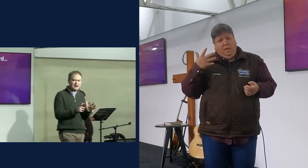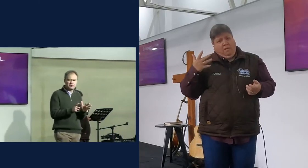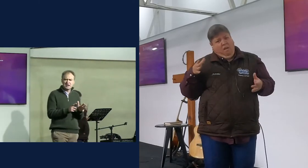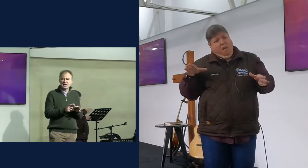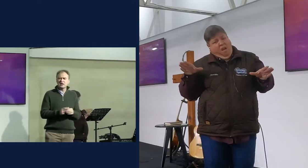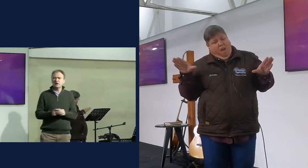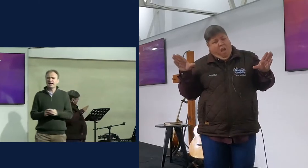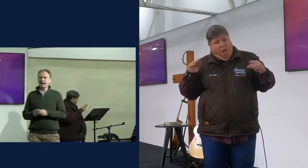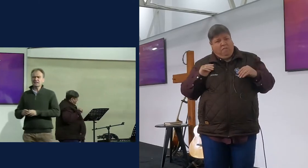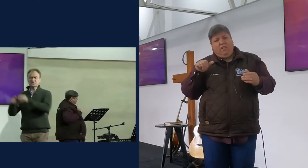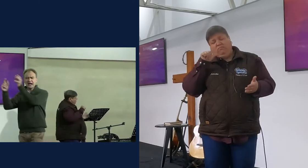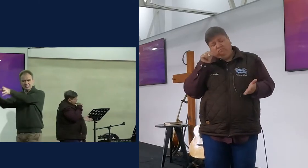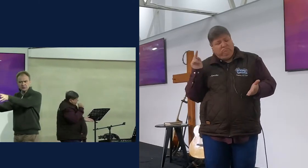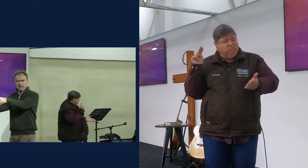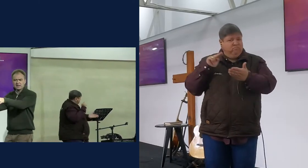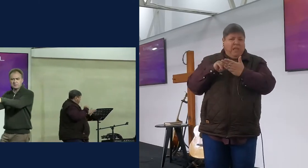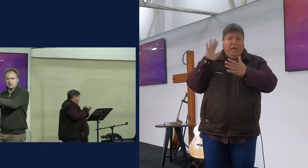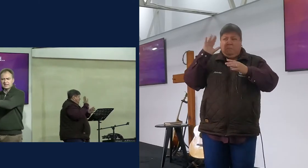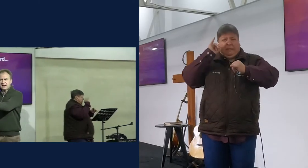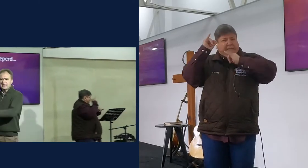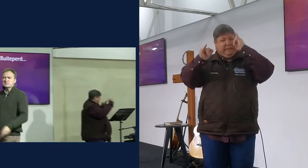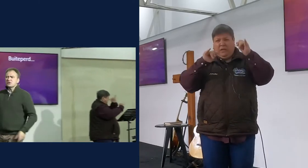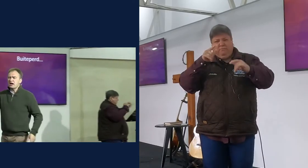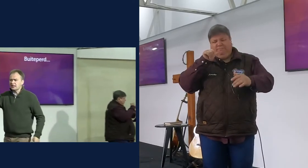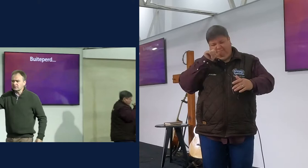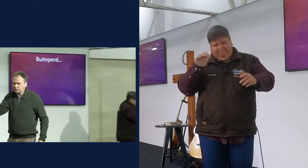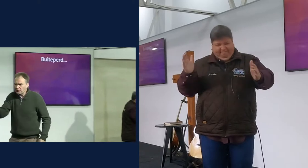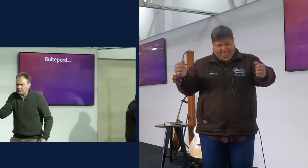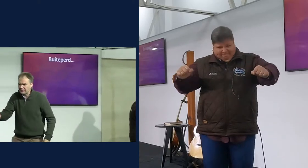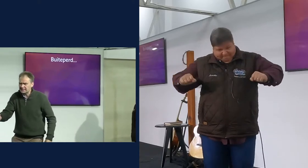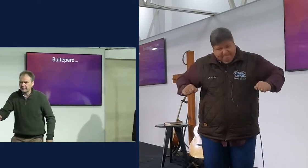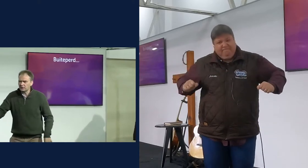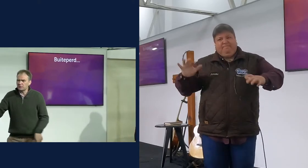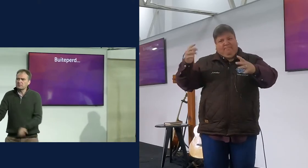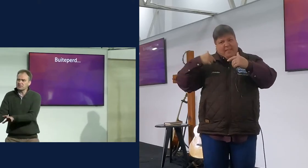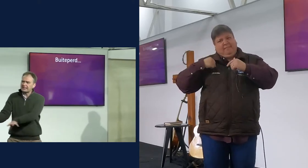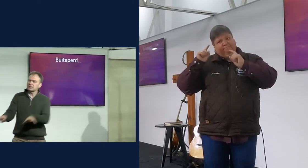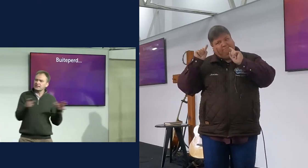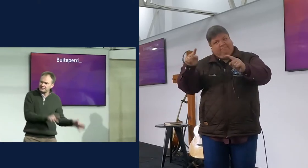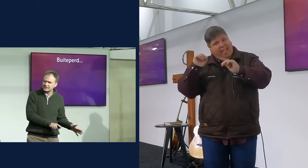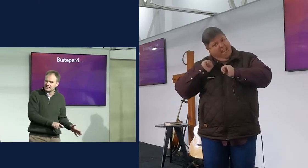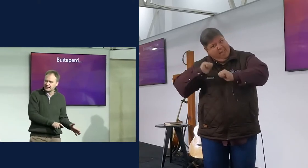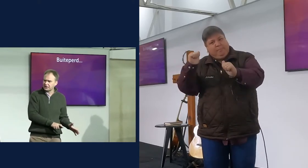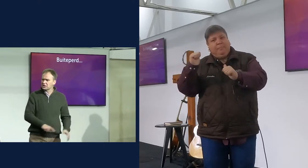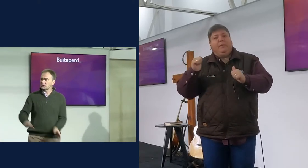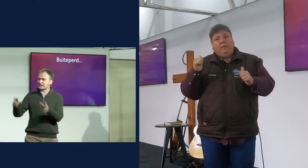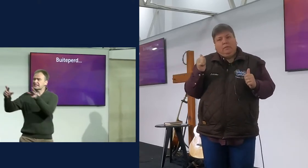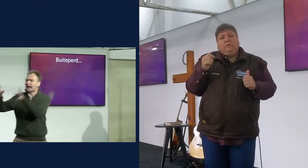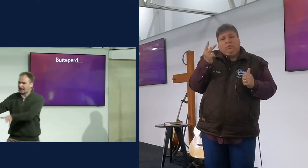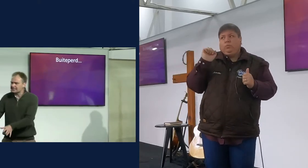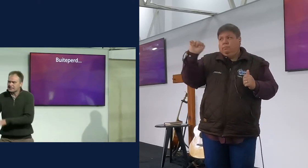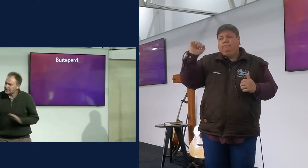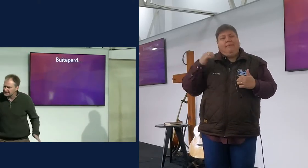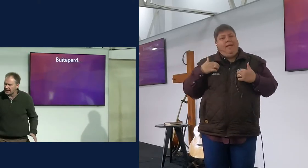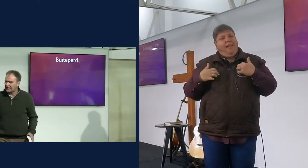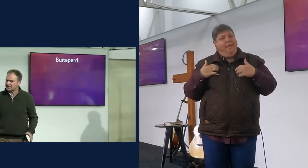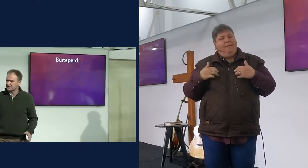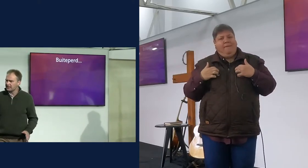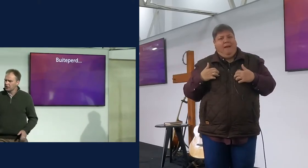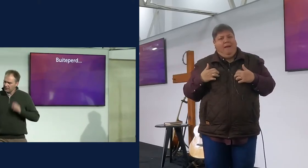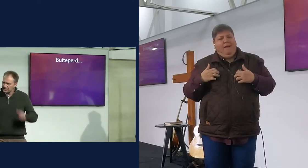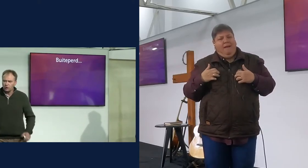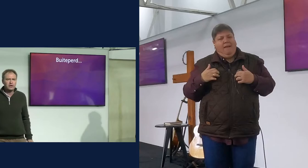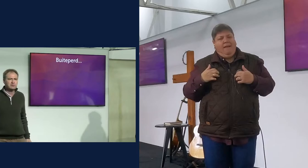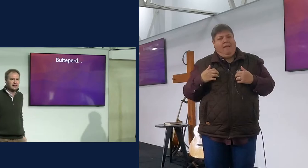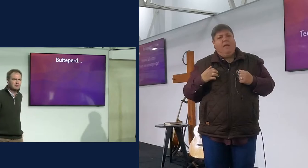een buitepaard word nou hoor jy as ons een ander story gepraat het dan is daar ander hoofdpinkies uitgekom maar ons kyk nou na jy heeft as leven so is dit alles nee, dit is nie alles